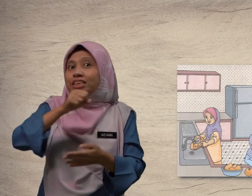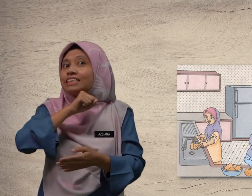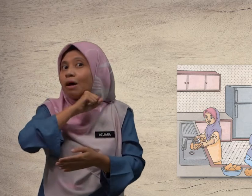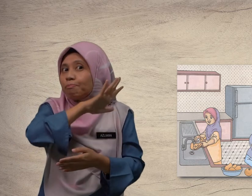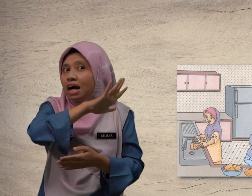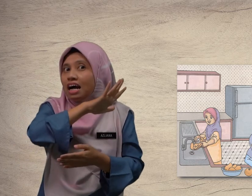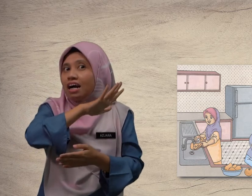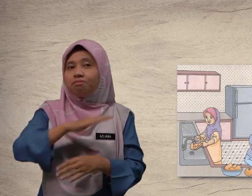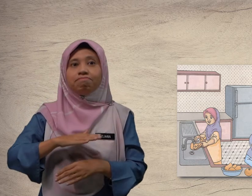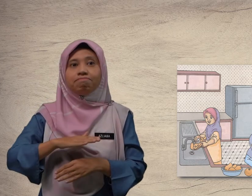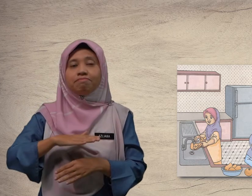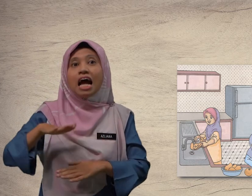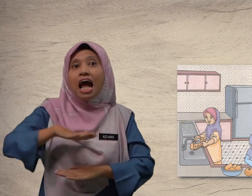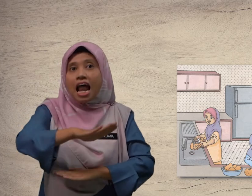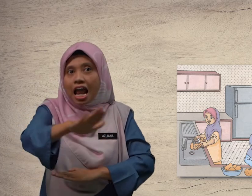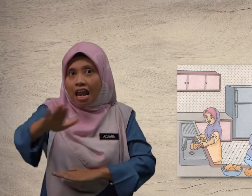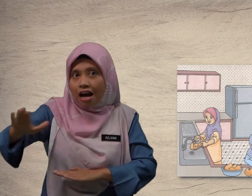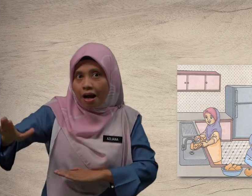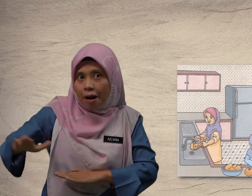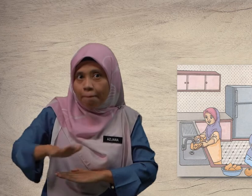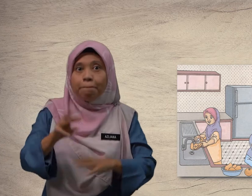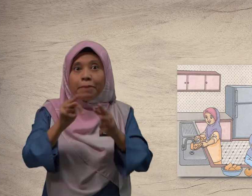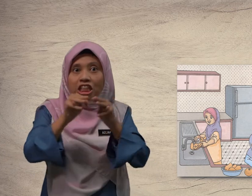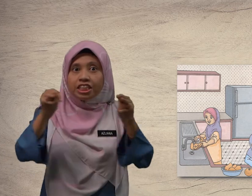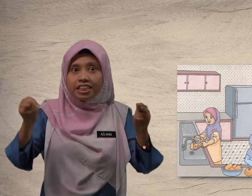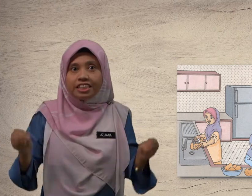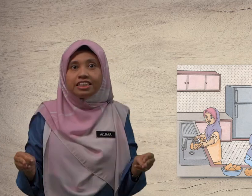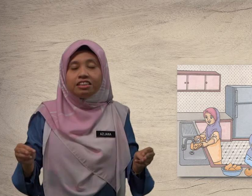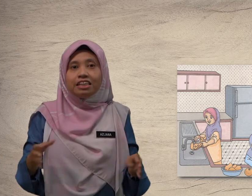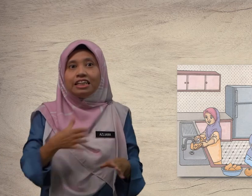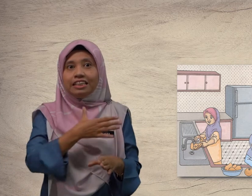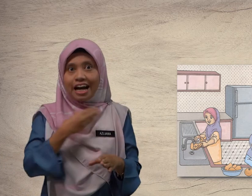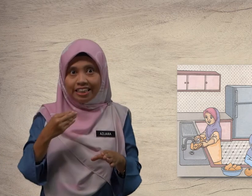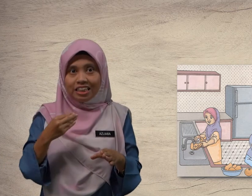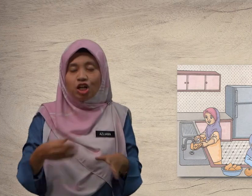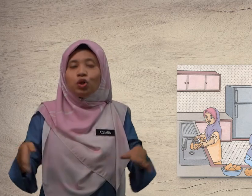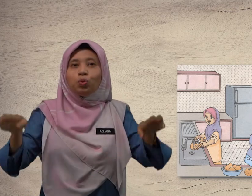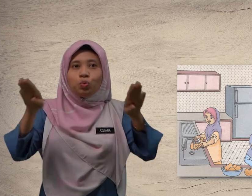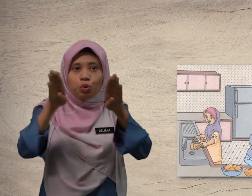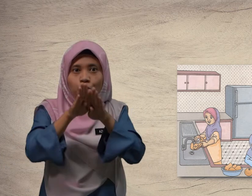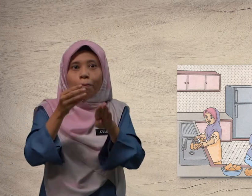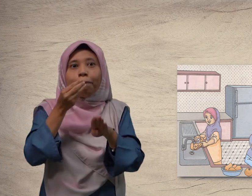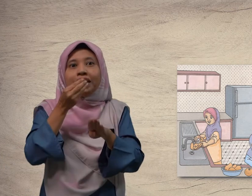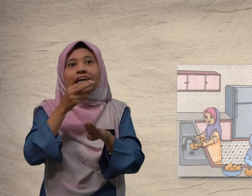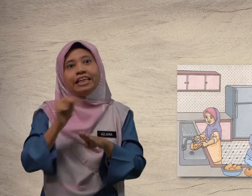sampah, lap meja dan tutup makanan.